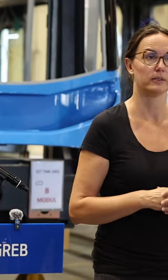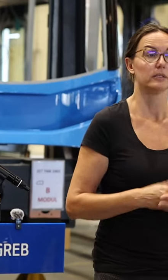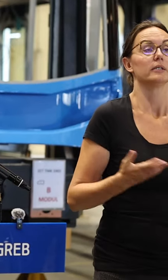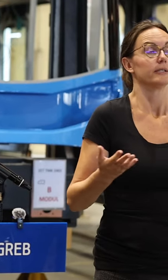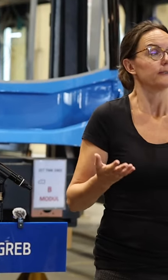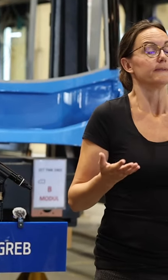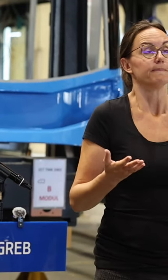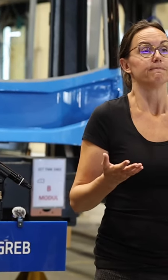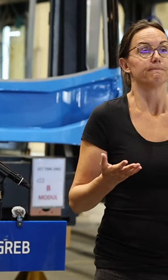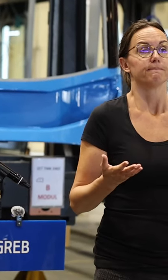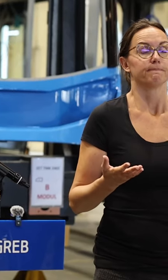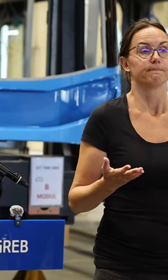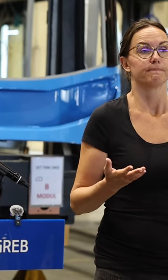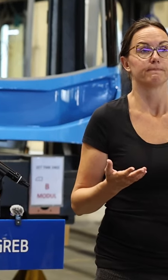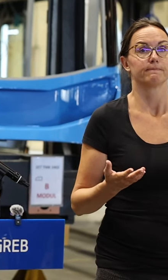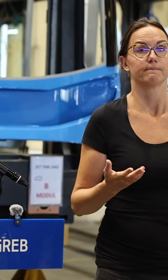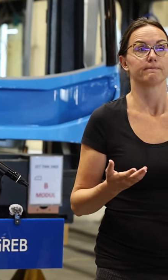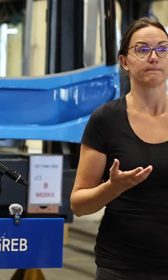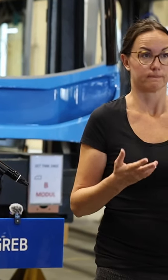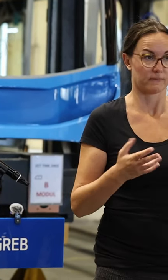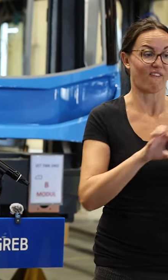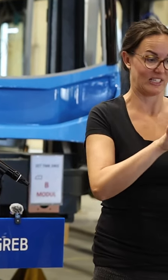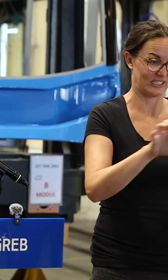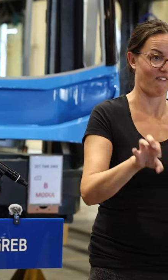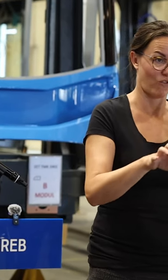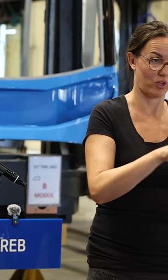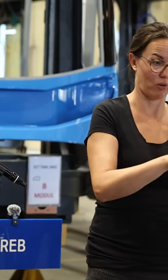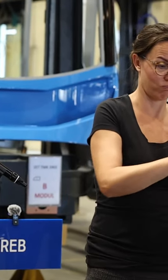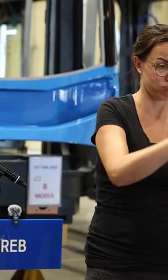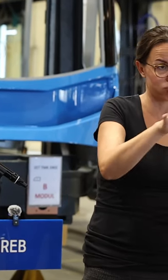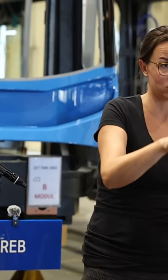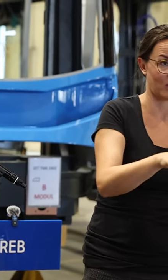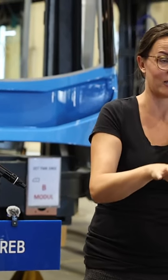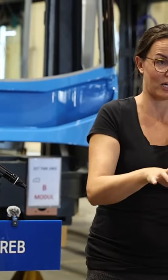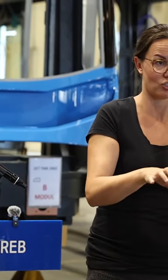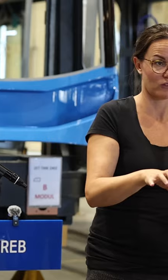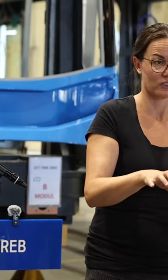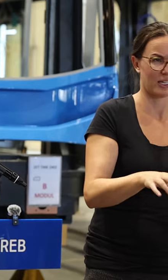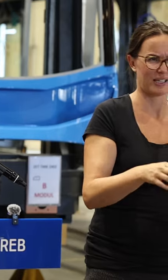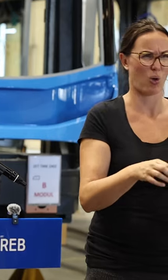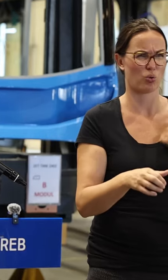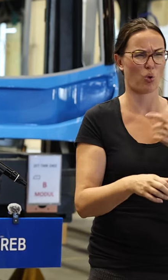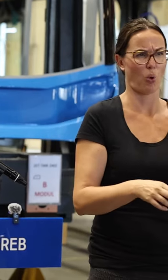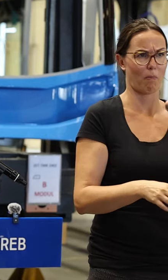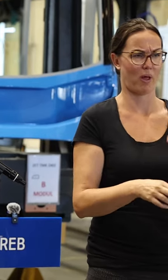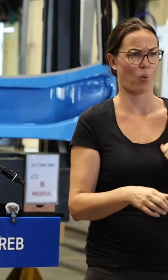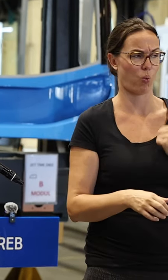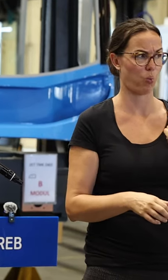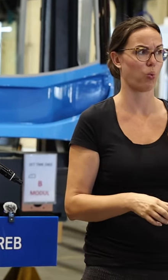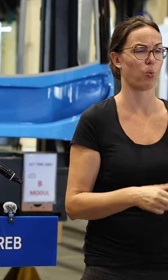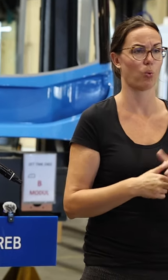Kao što znate, došlo je do puknuća vodovodne cijeve u Postinskoj ulici na Trešnici, negdje danas ujutro oko pet sati.